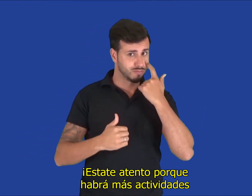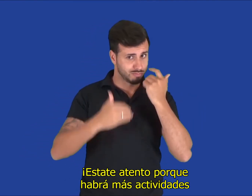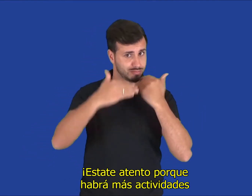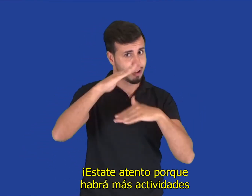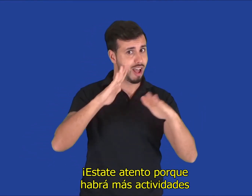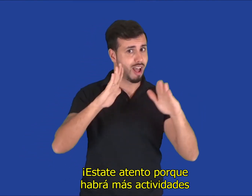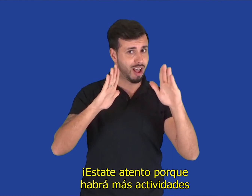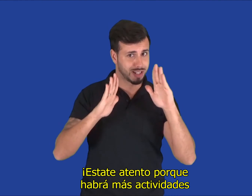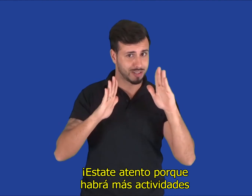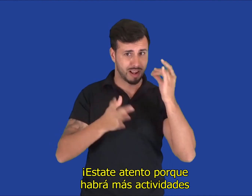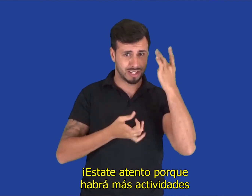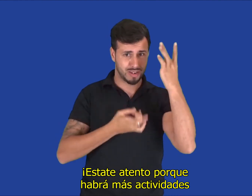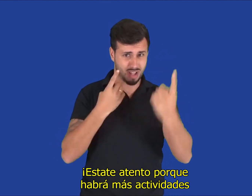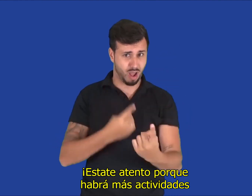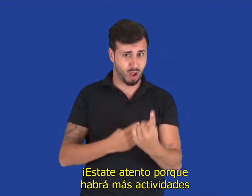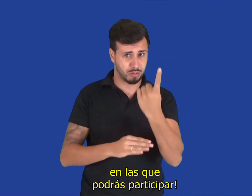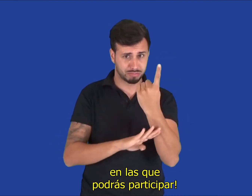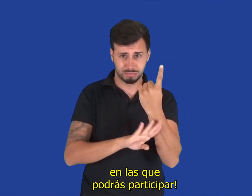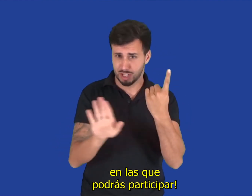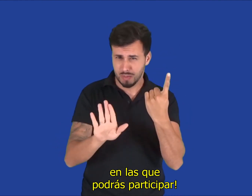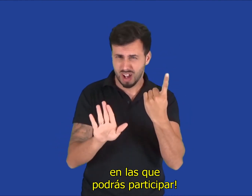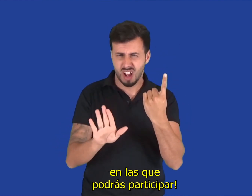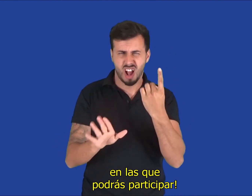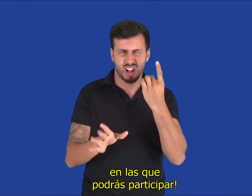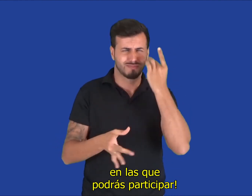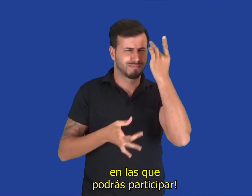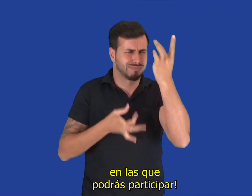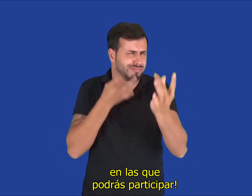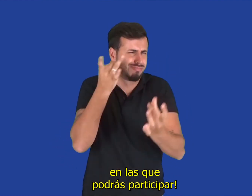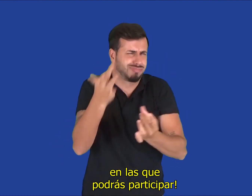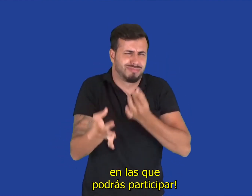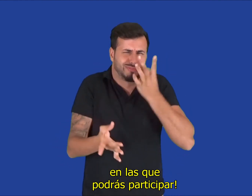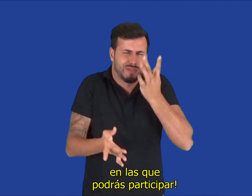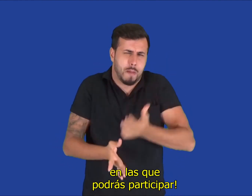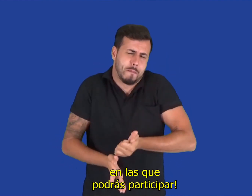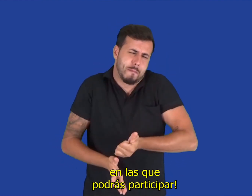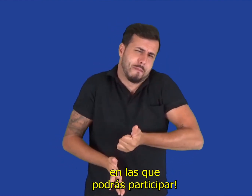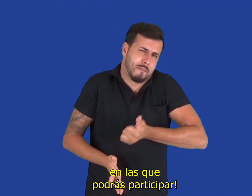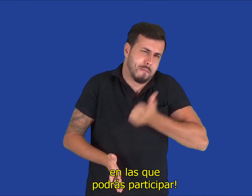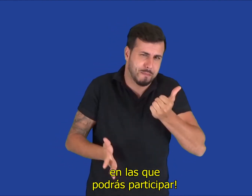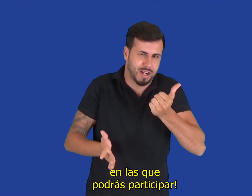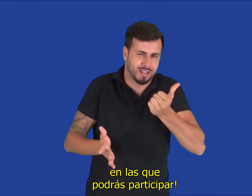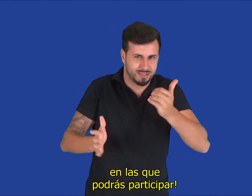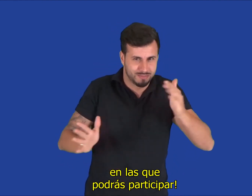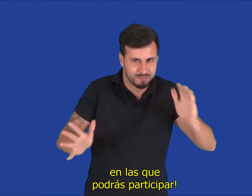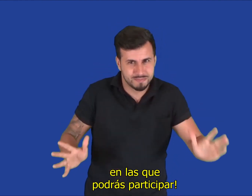más actividades en las que podrás participar. ¡Ánimo y participa!